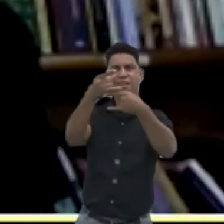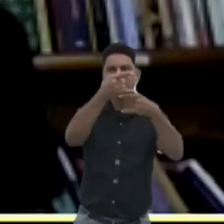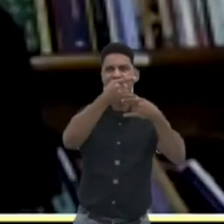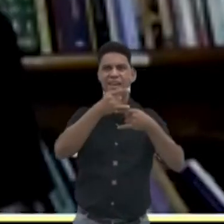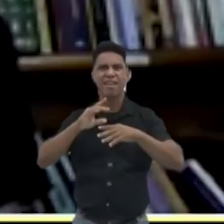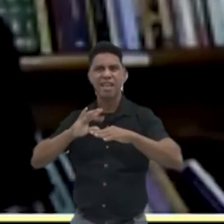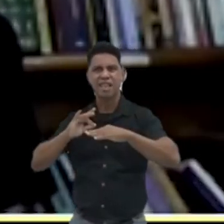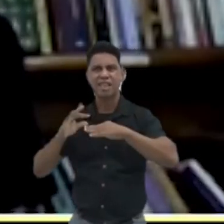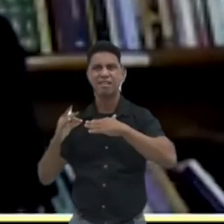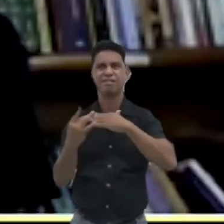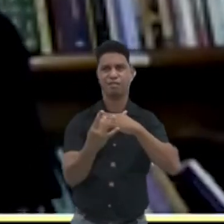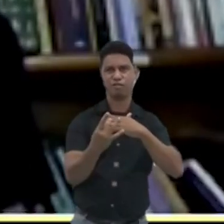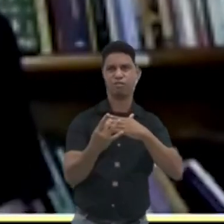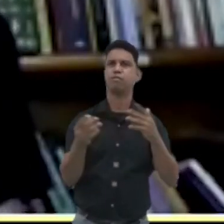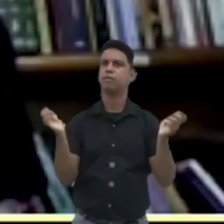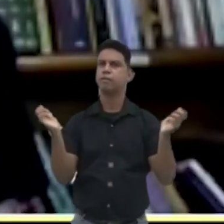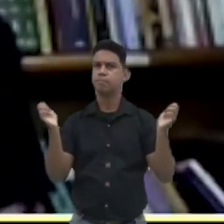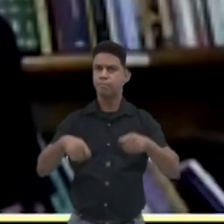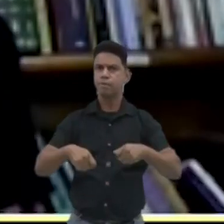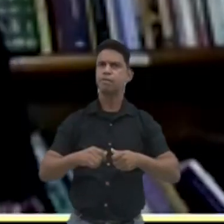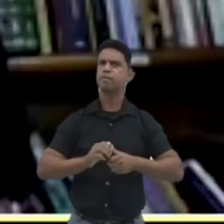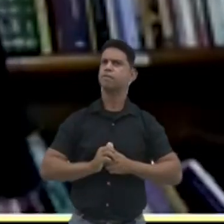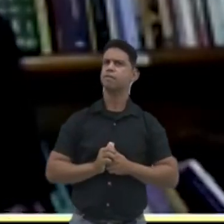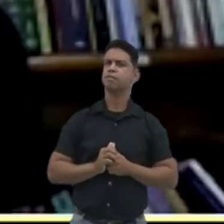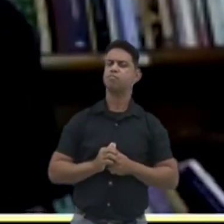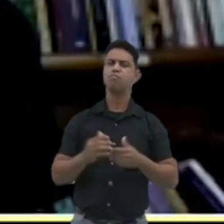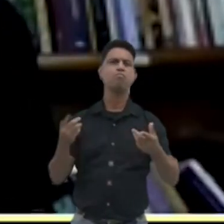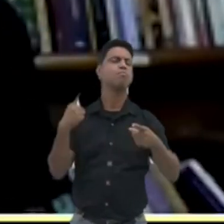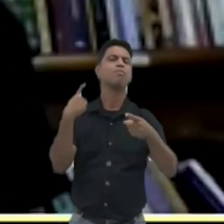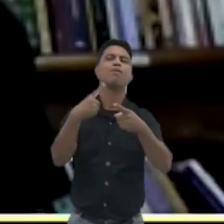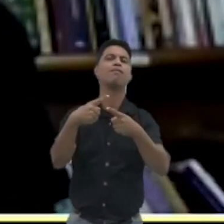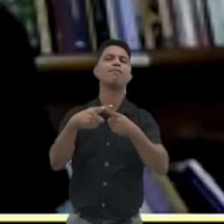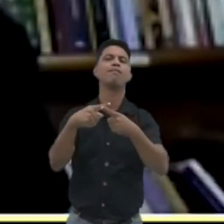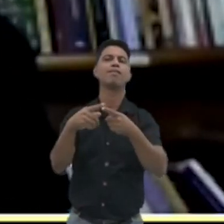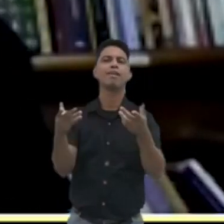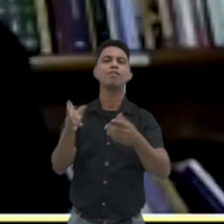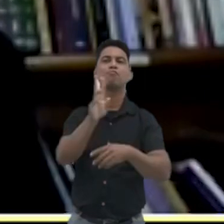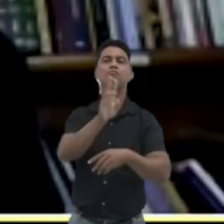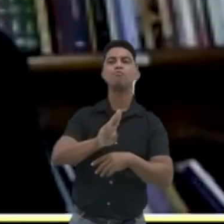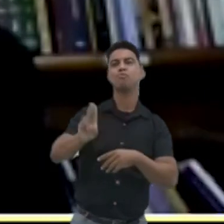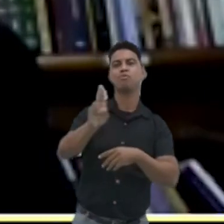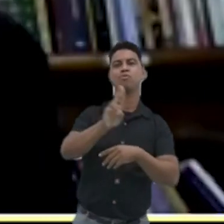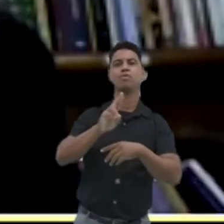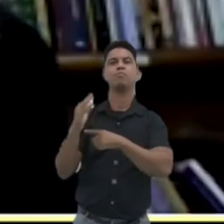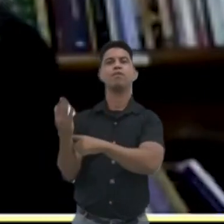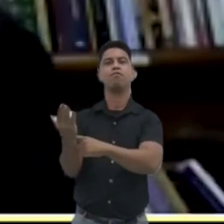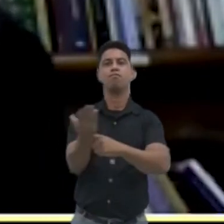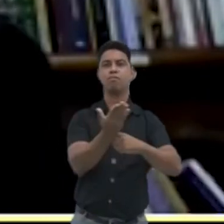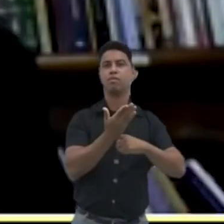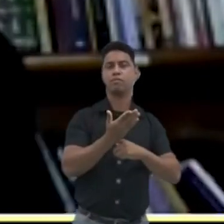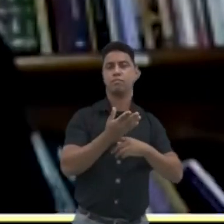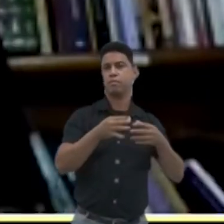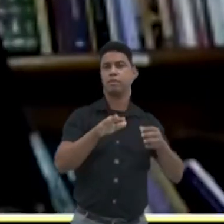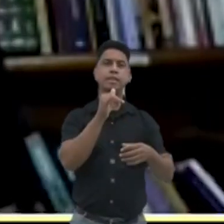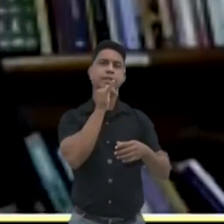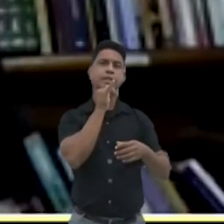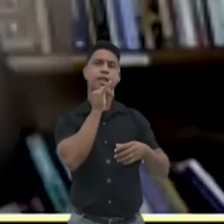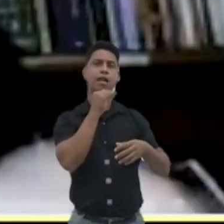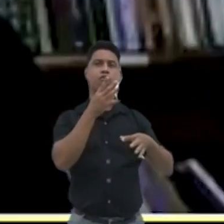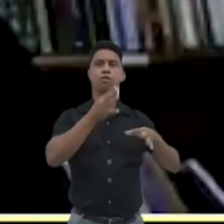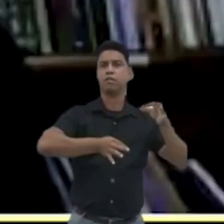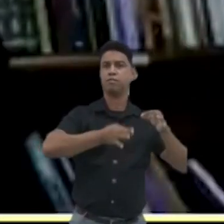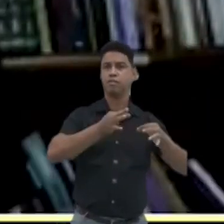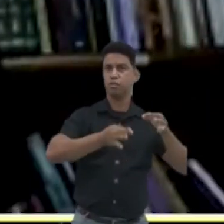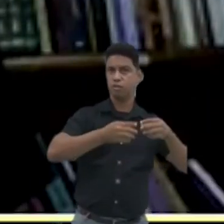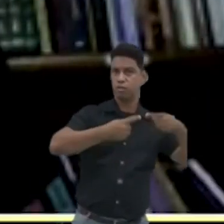usarmos agora a nosso favor? Por exemplo, eu digo da defensoria pública. A defensoria pública está no Estado inteiro, poder